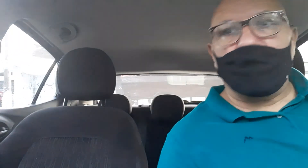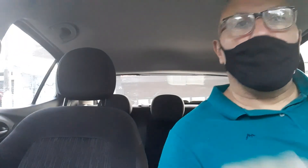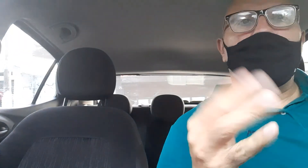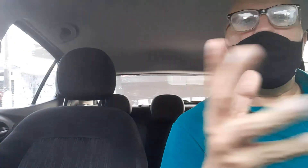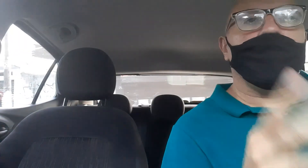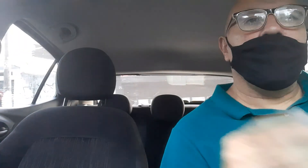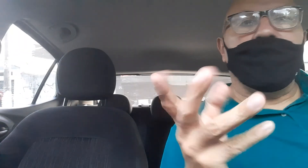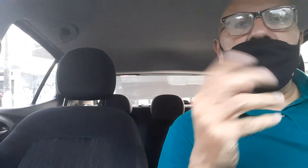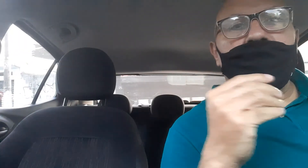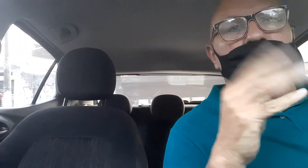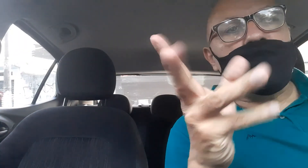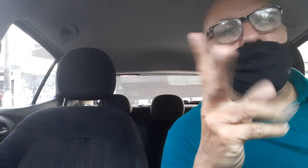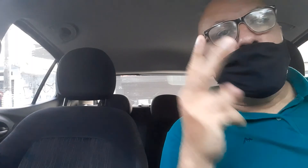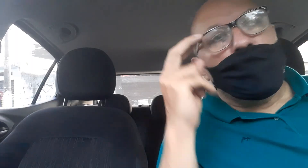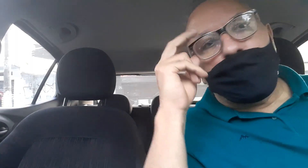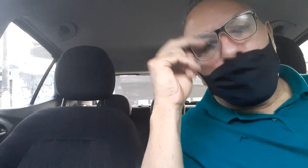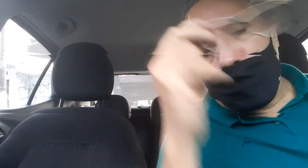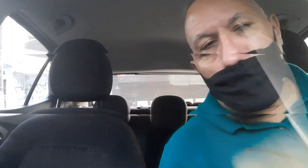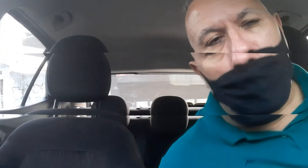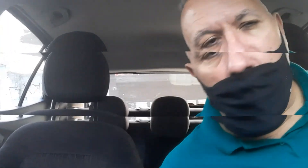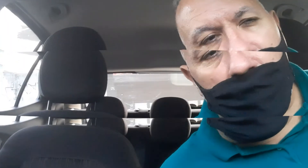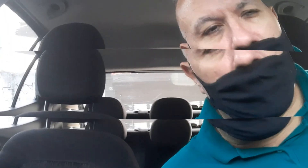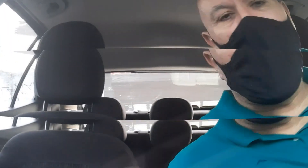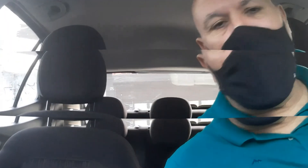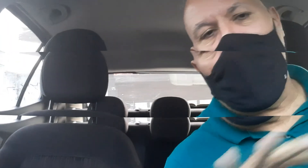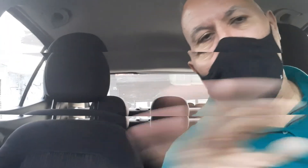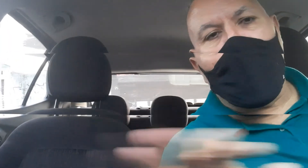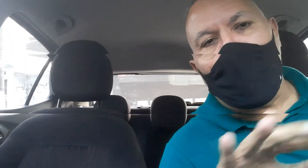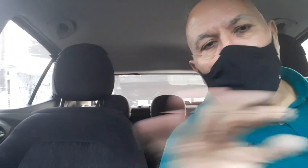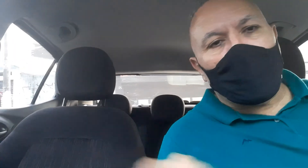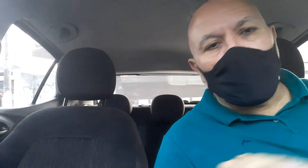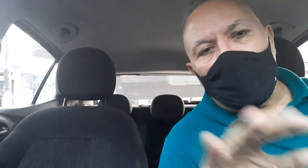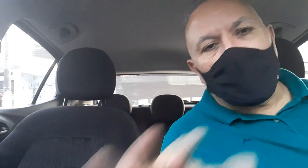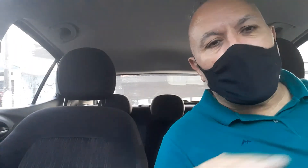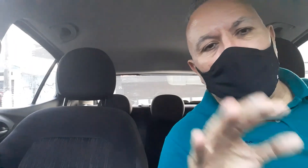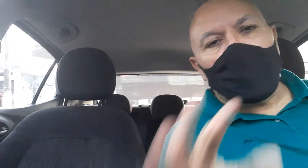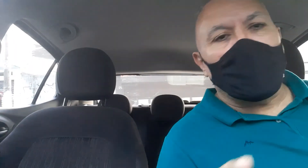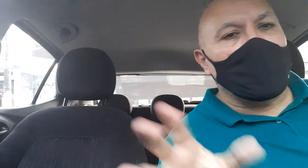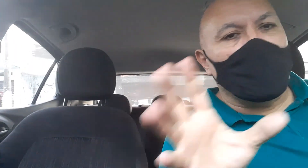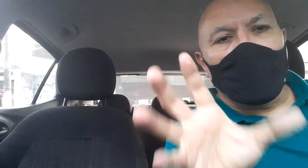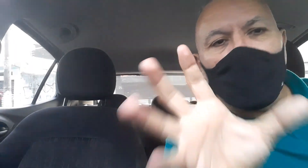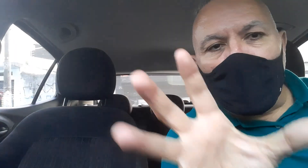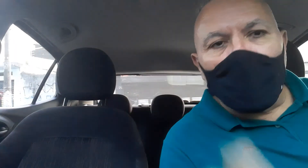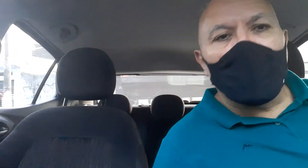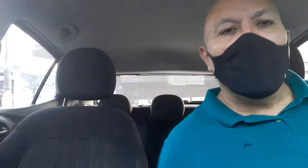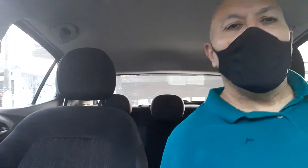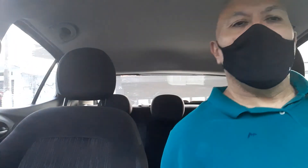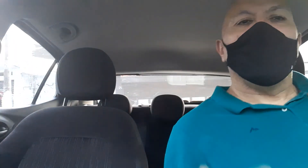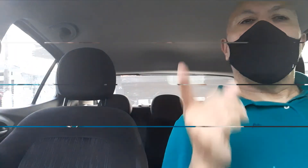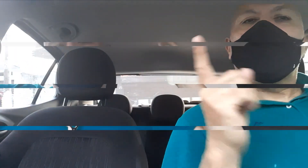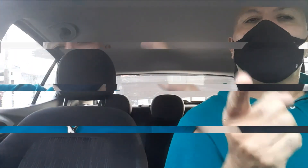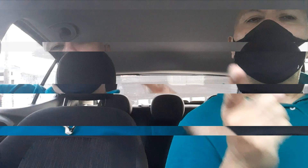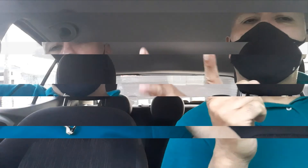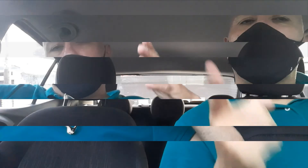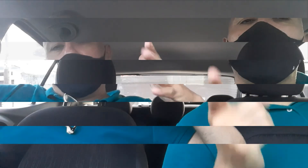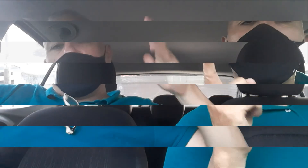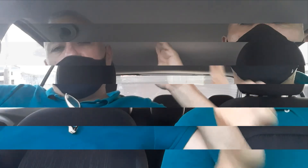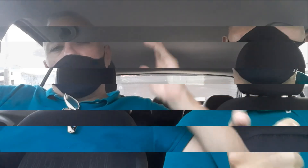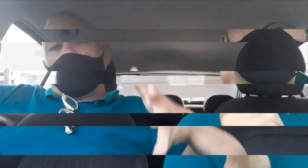Jesus, é Jesus, da